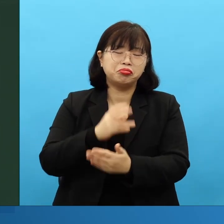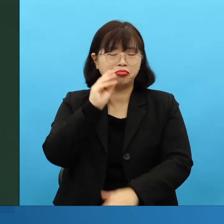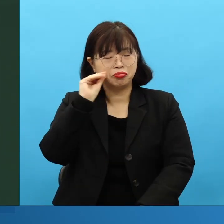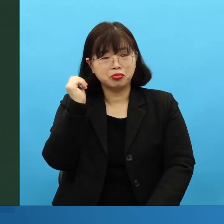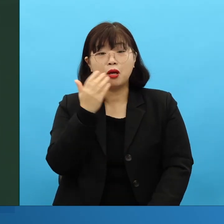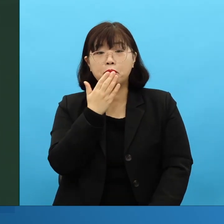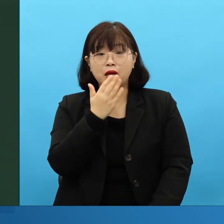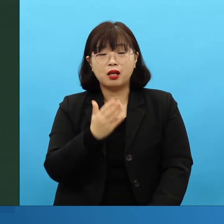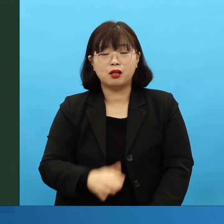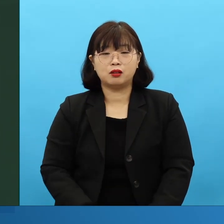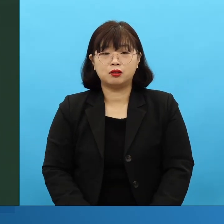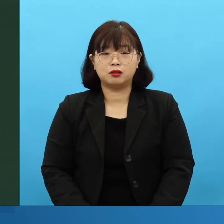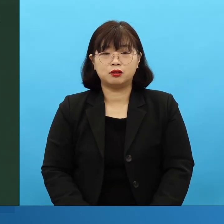교회보험 당연히 일어날 겁니다.